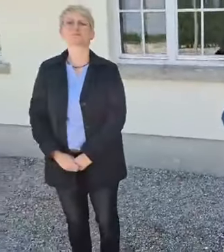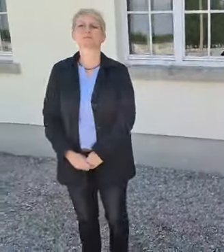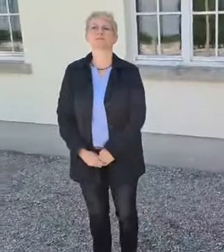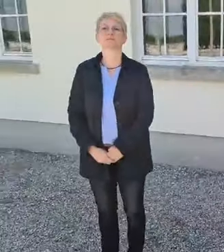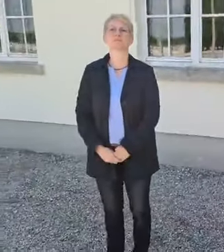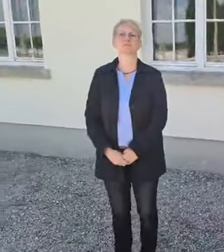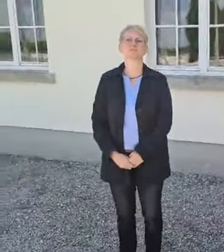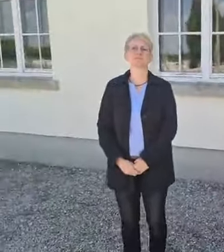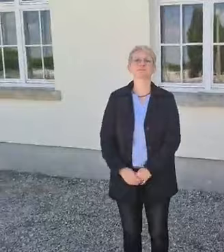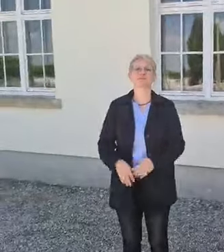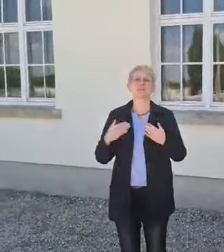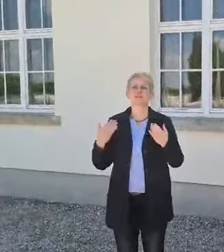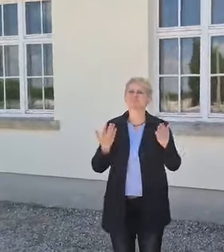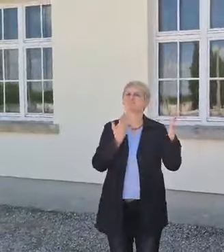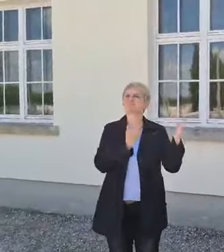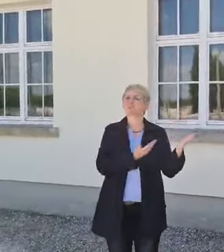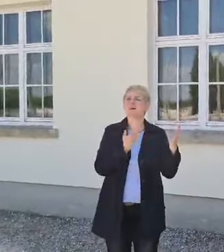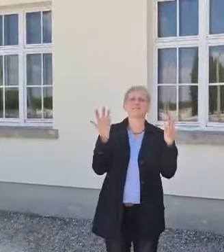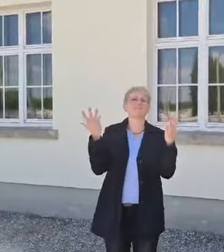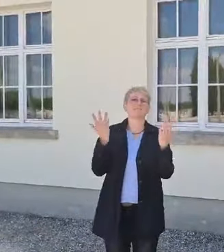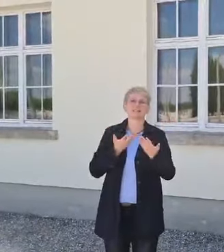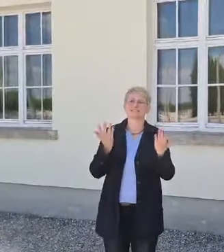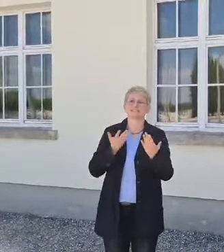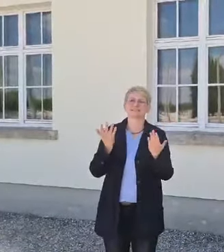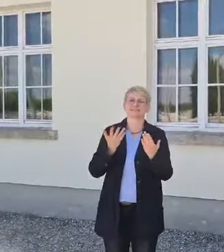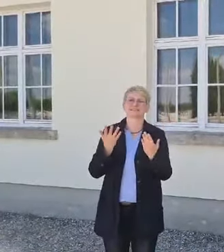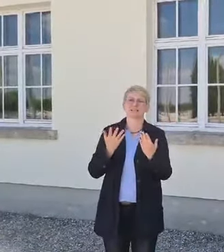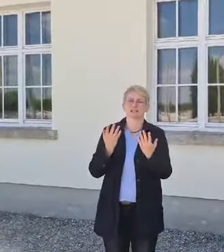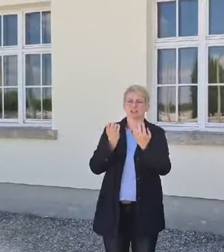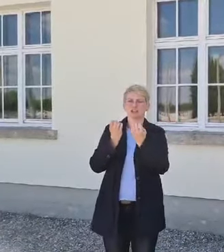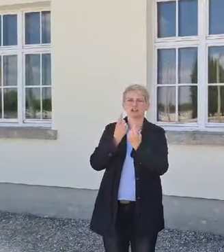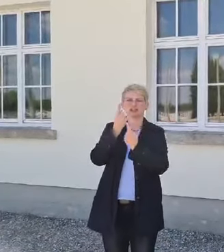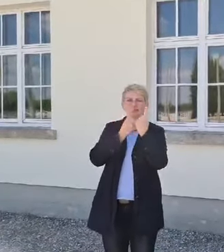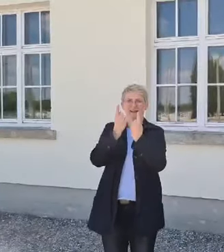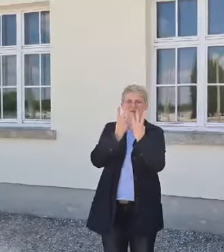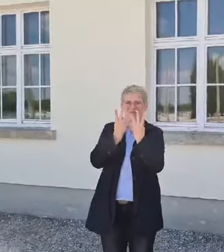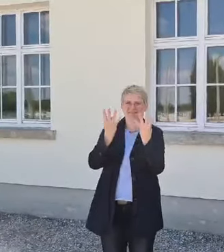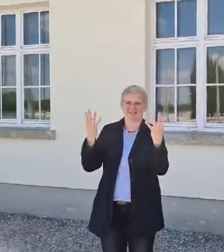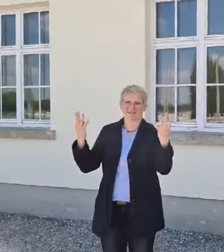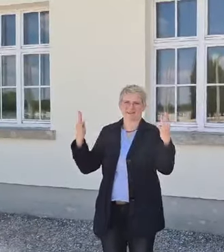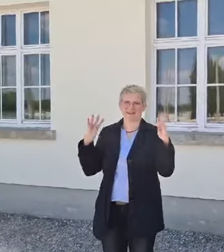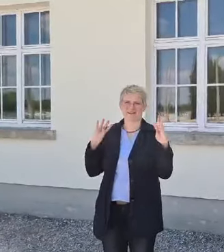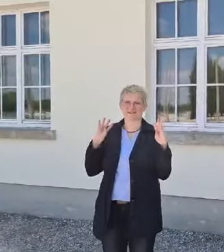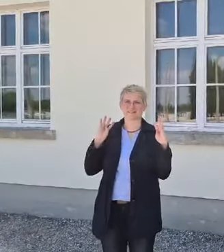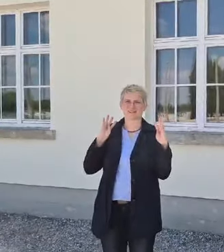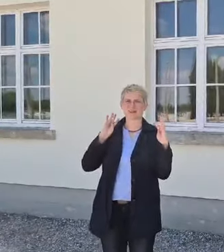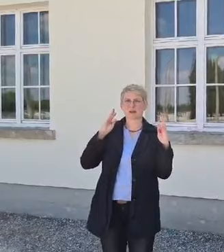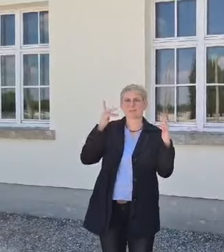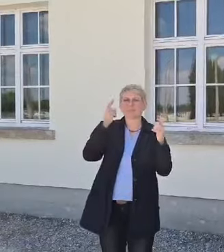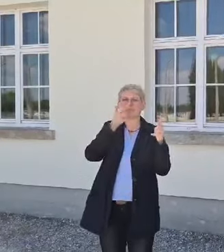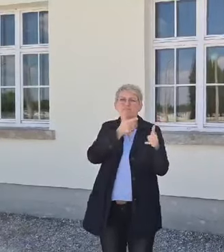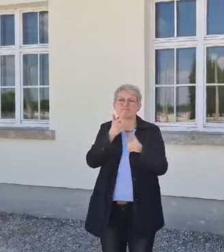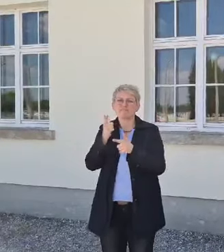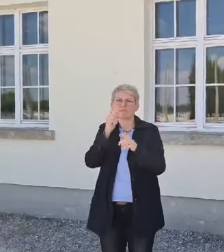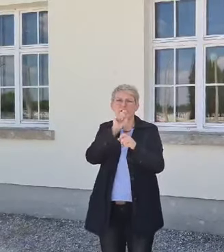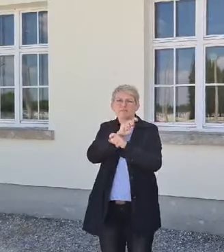Und hier sieht man eben auch nochmal Stacheldraht und Bewachungsanlage, der natürlich die